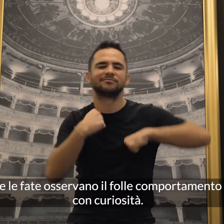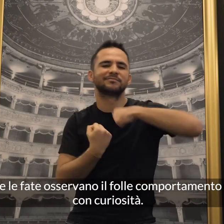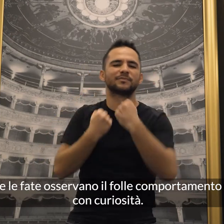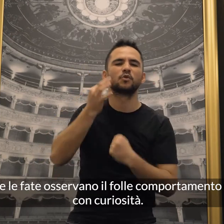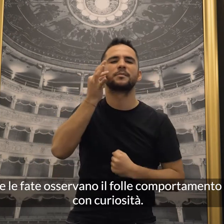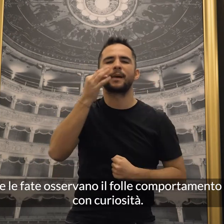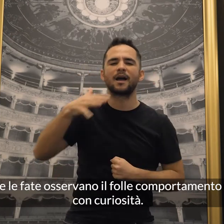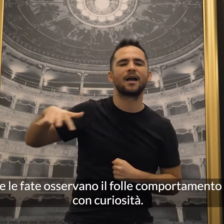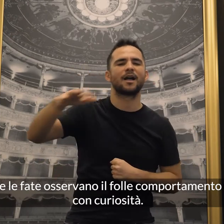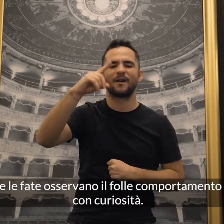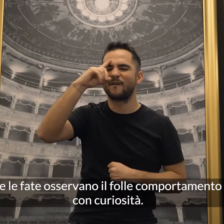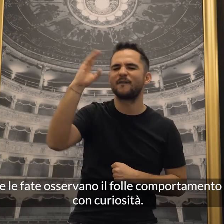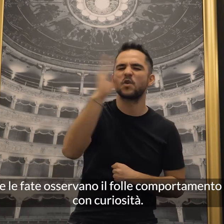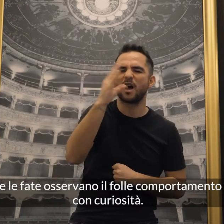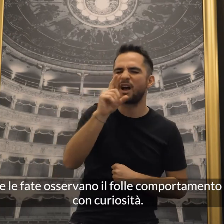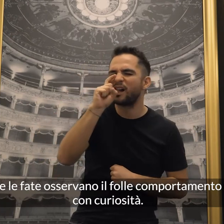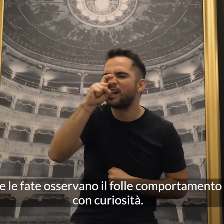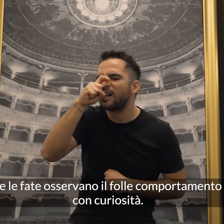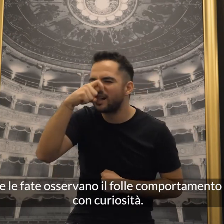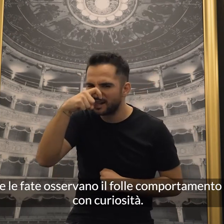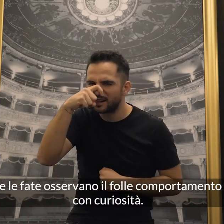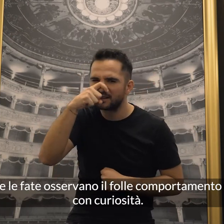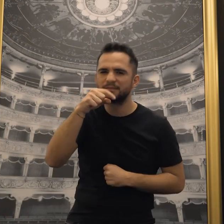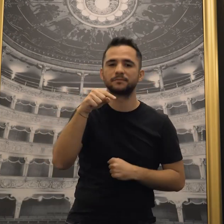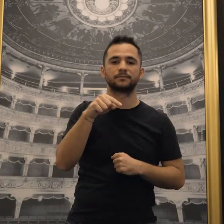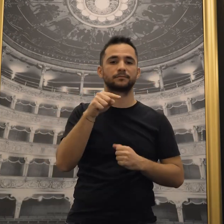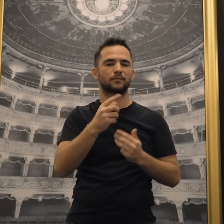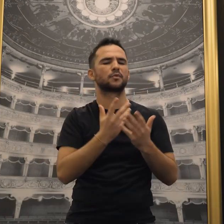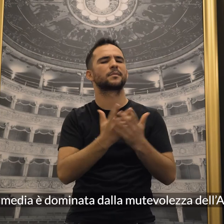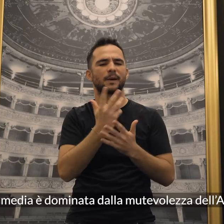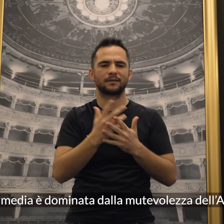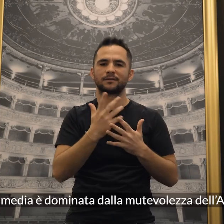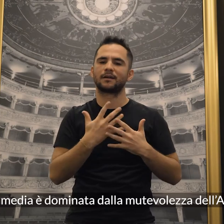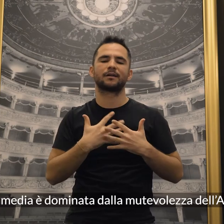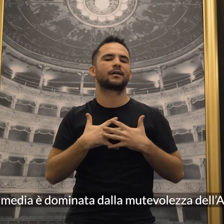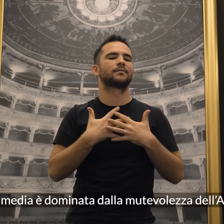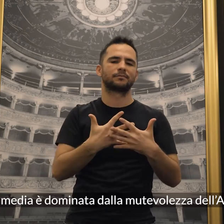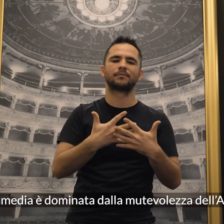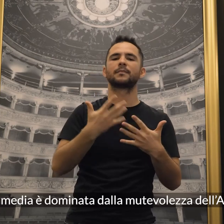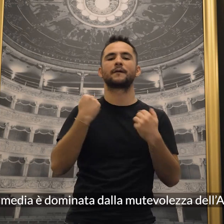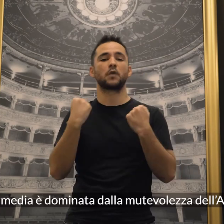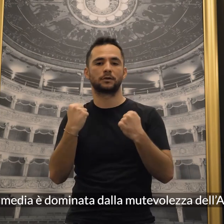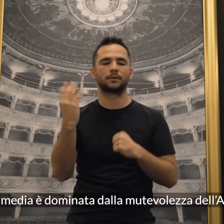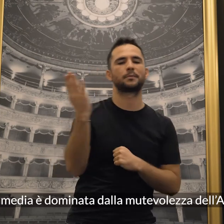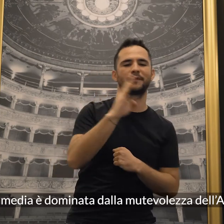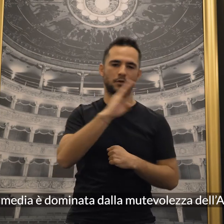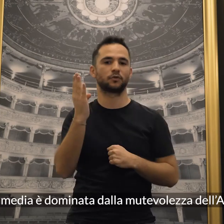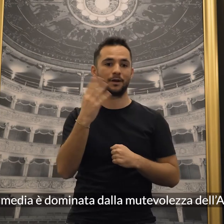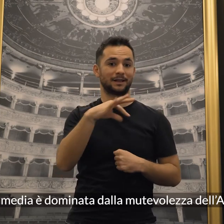osservano il folle comportamento umano con curiosità. La commedia è dominata dalla mutevolezza dell'amore